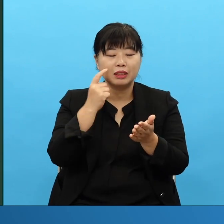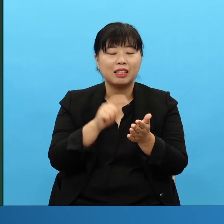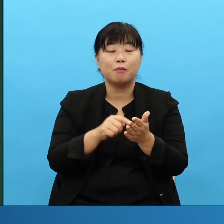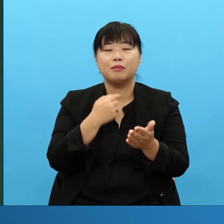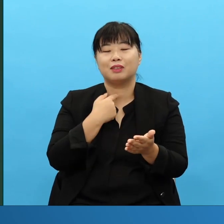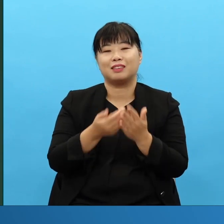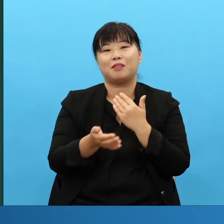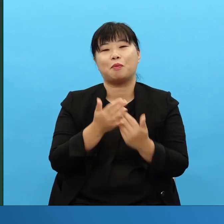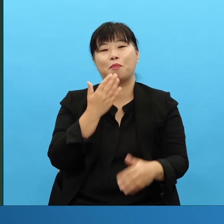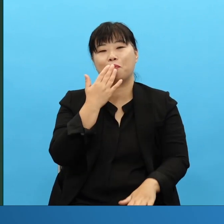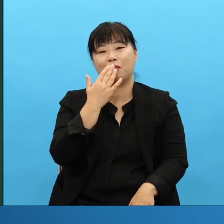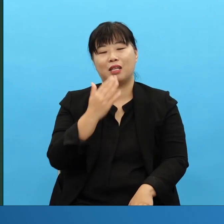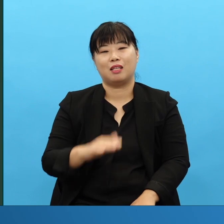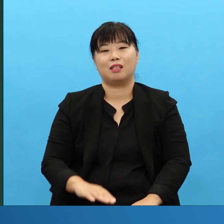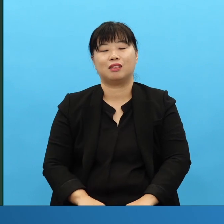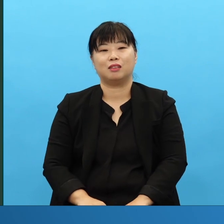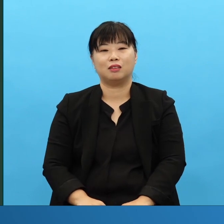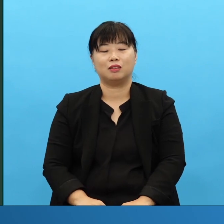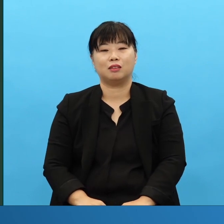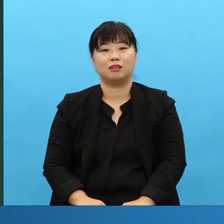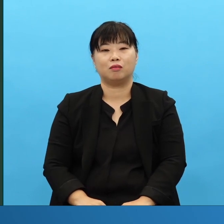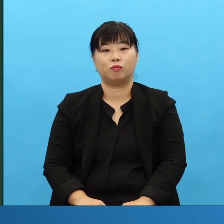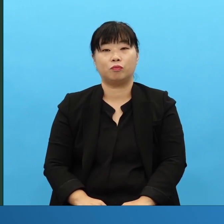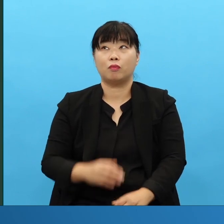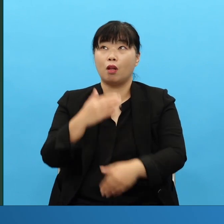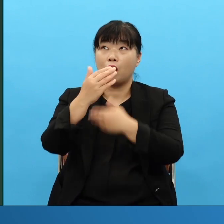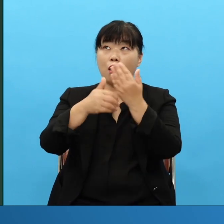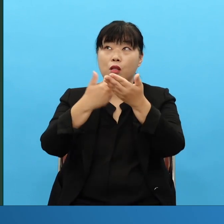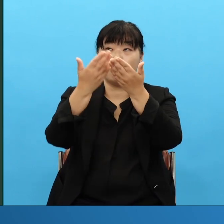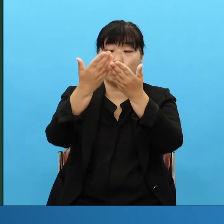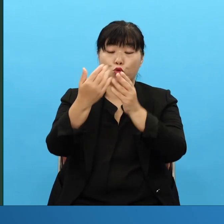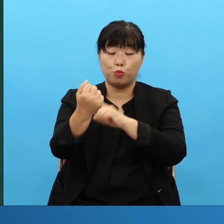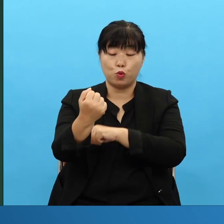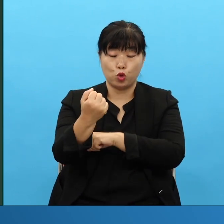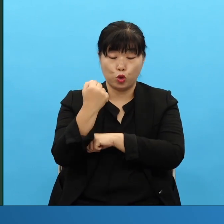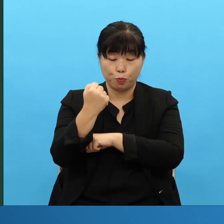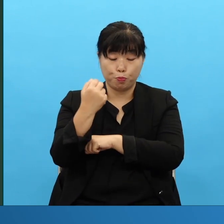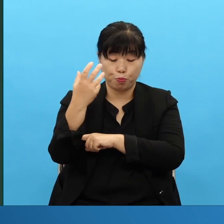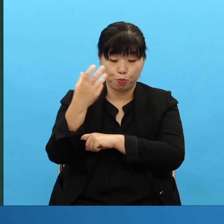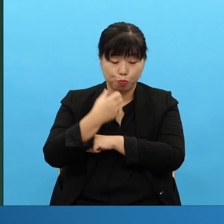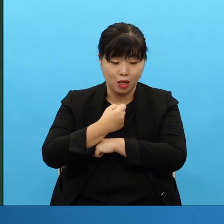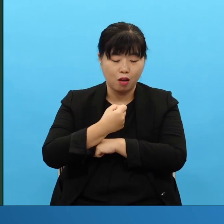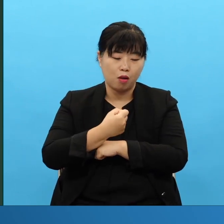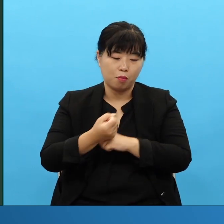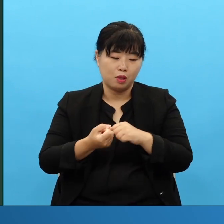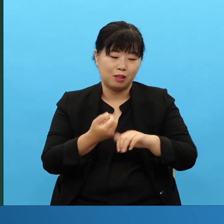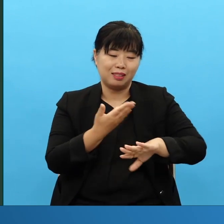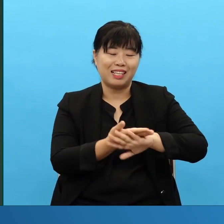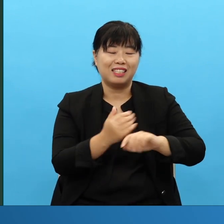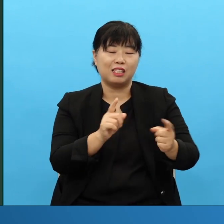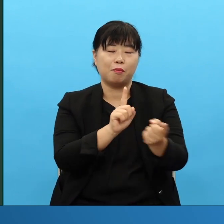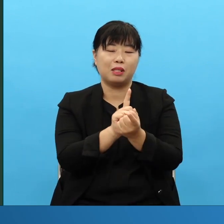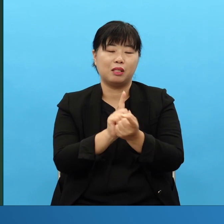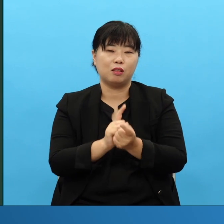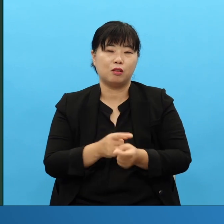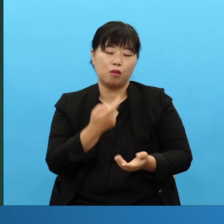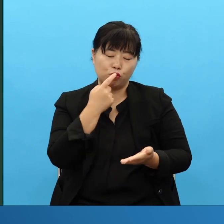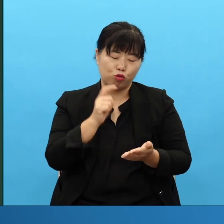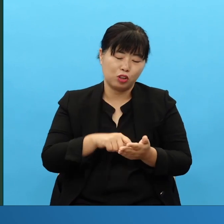只要大家找到神家贵的力量很容易能